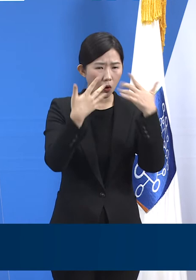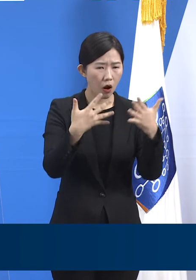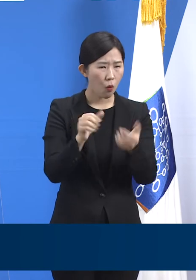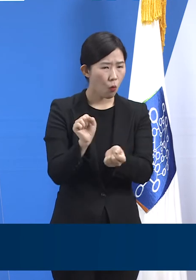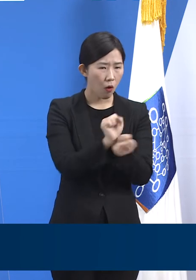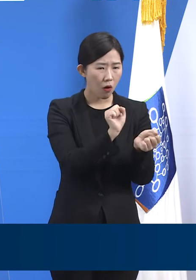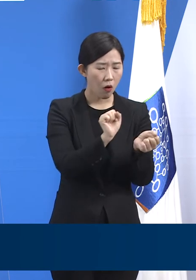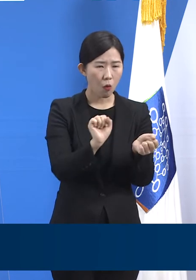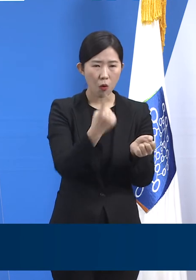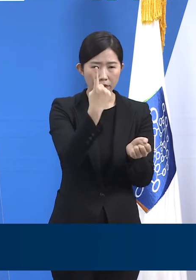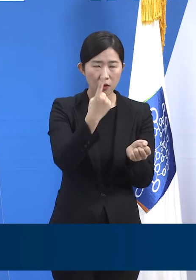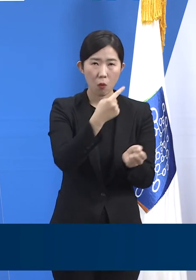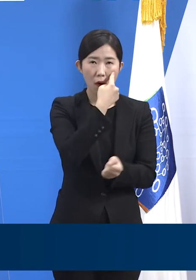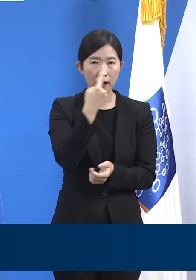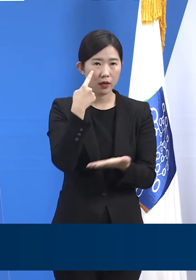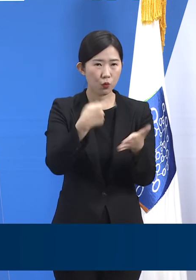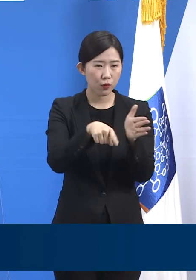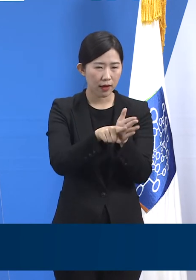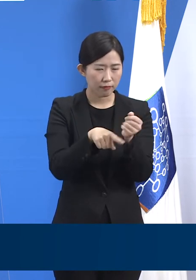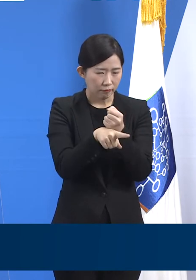조사를 실시하고 있습니다.